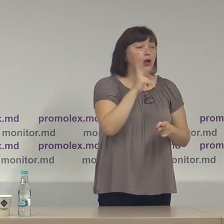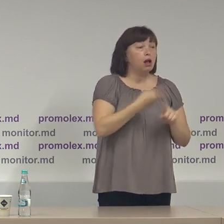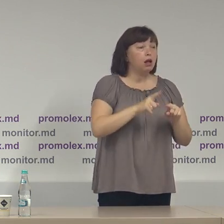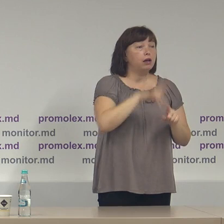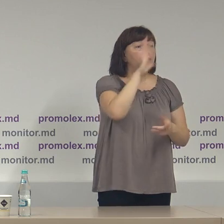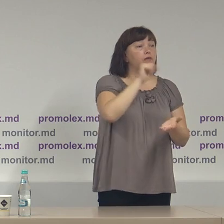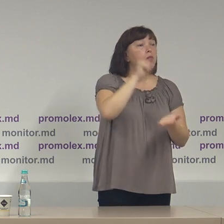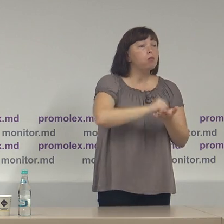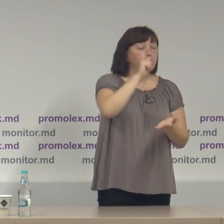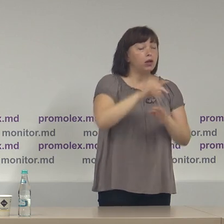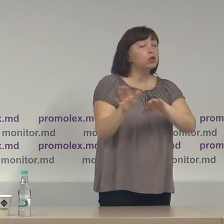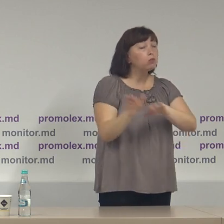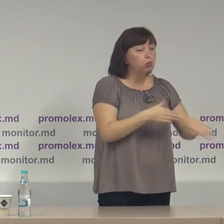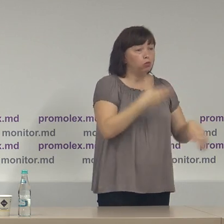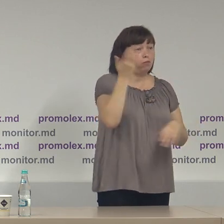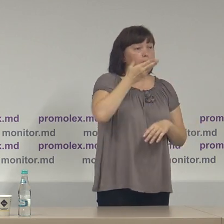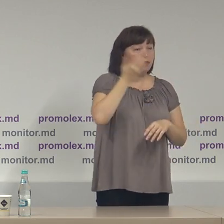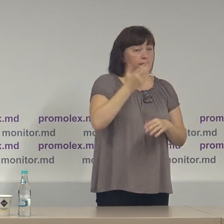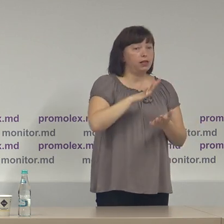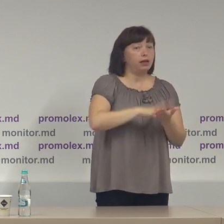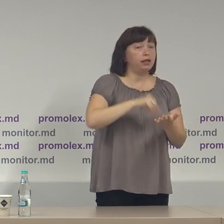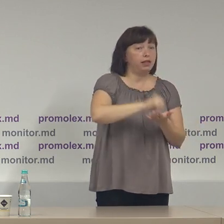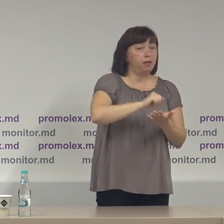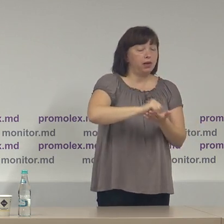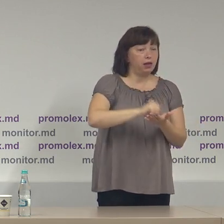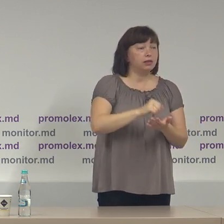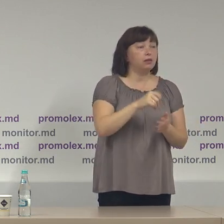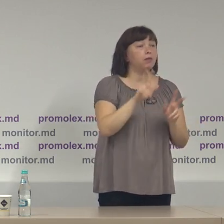după finisarea conferinței de preasă pe pagină